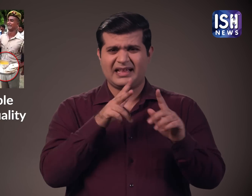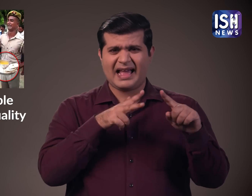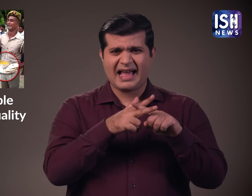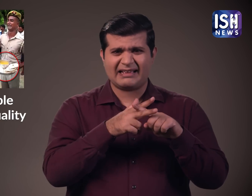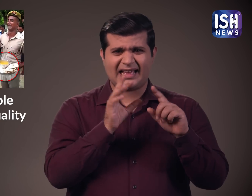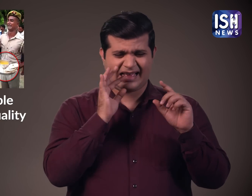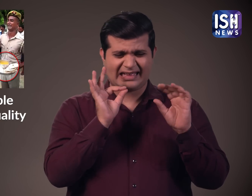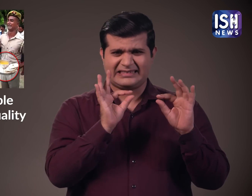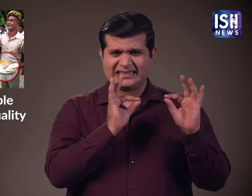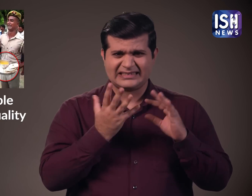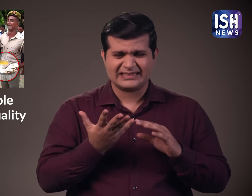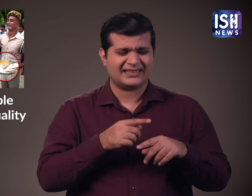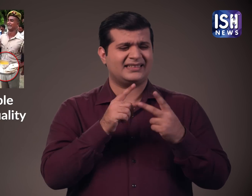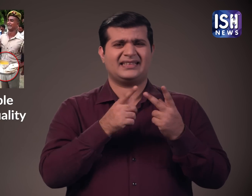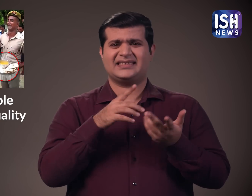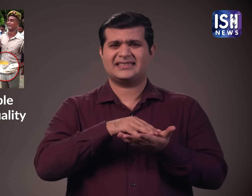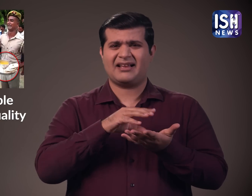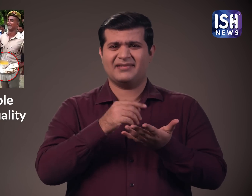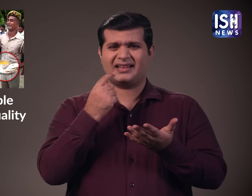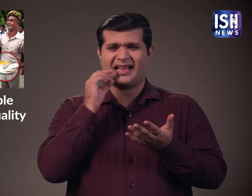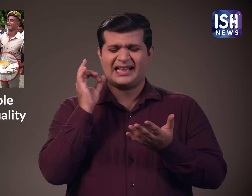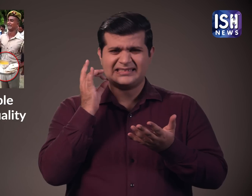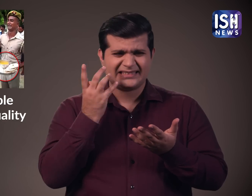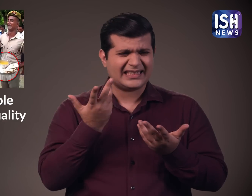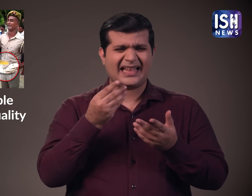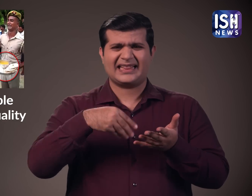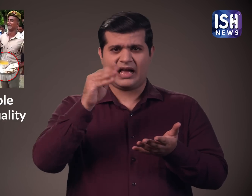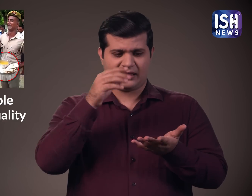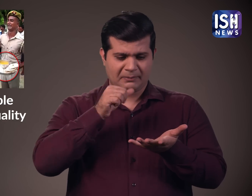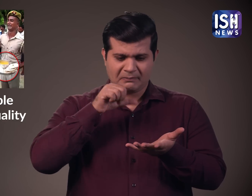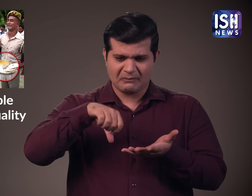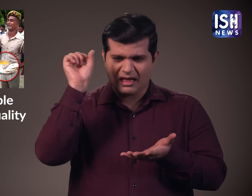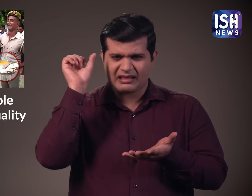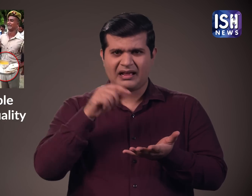आदे पकी रोटियां और चावल, पानी वाली बेस्वाद दाल के साथ परोसे जाते है